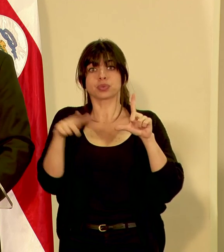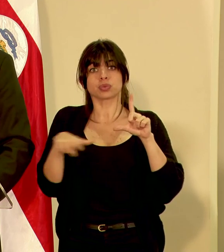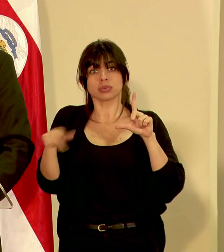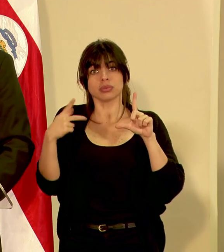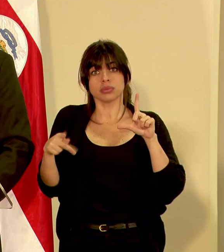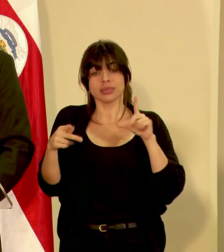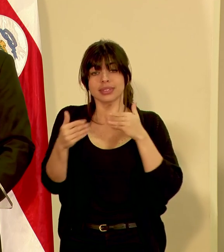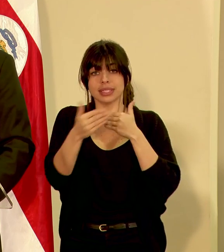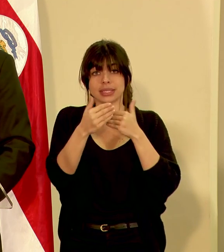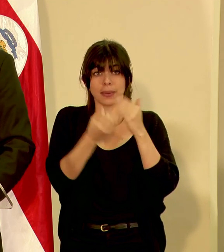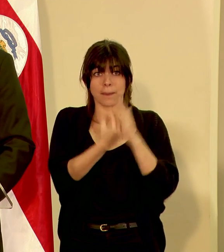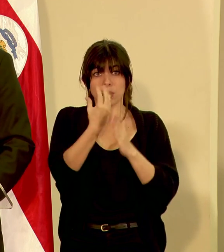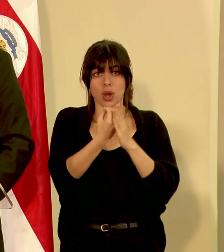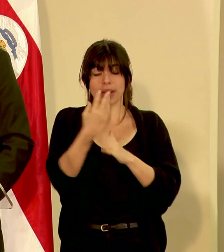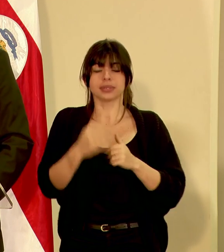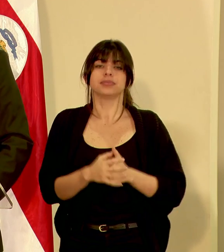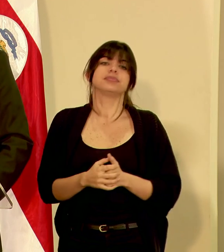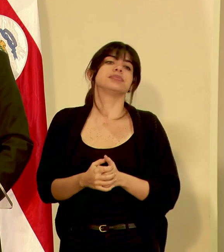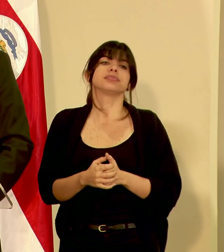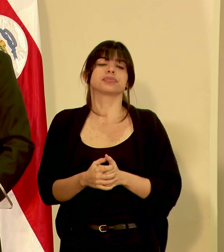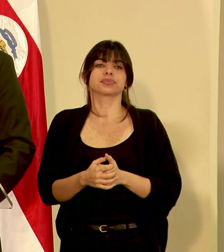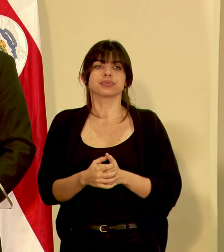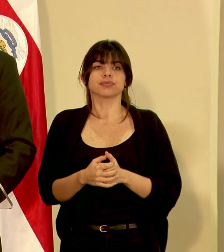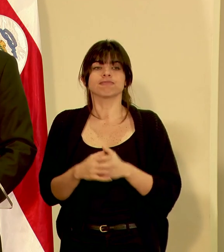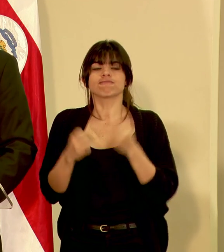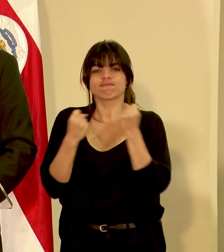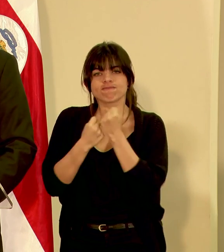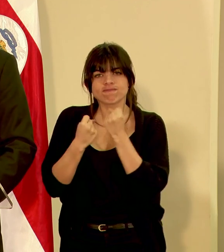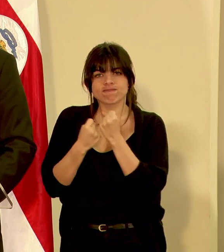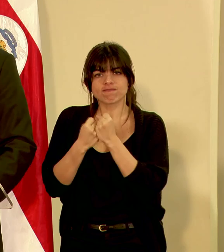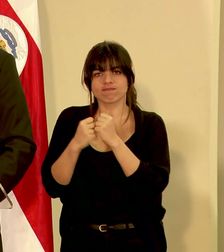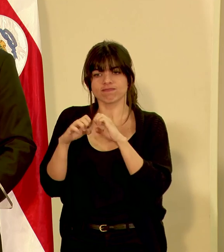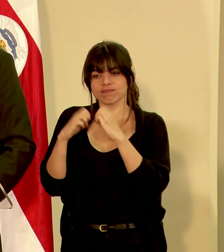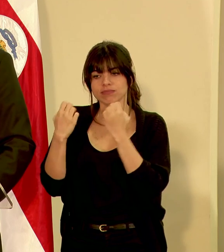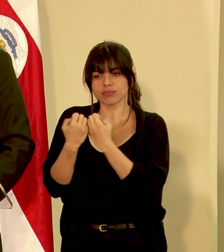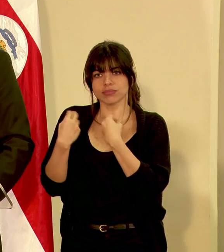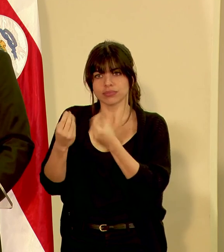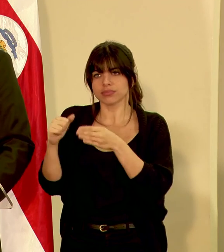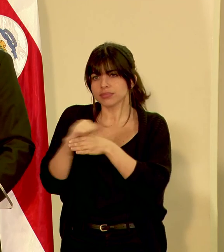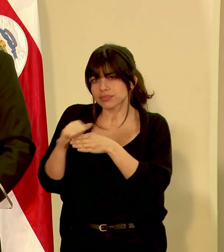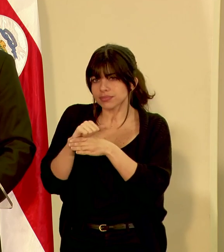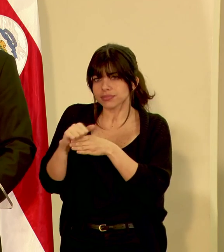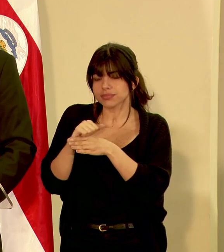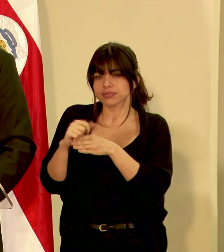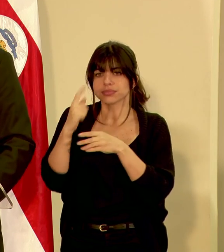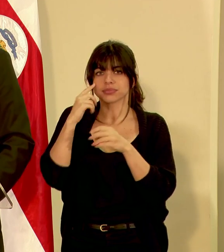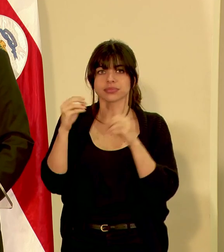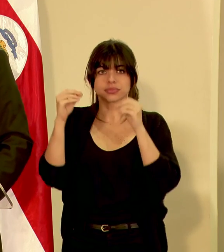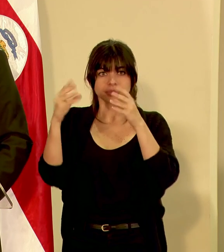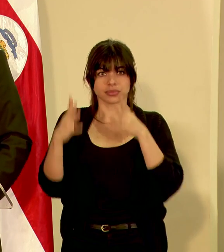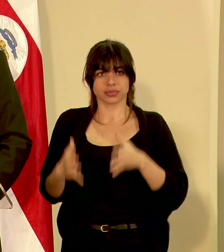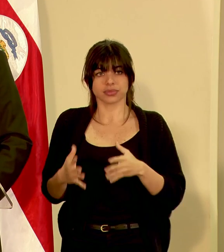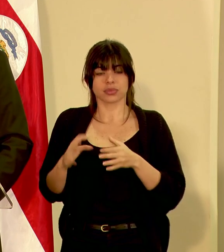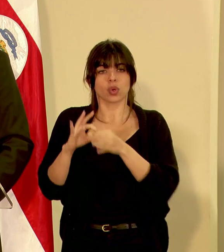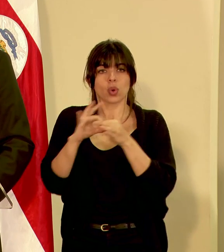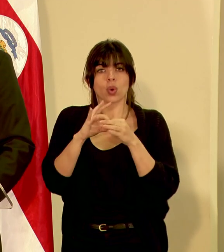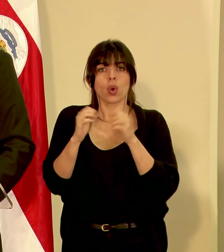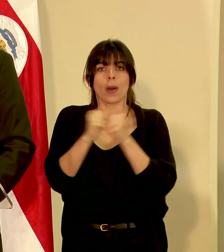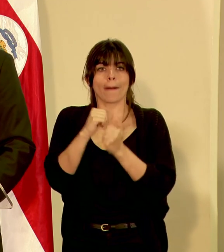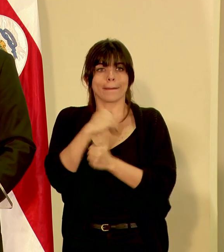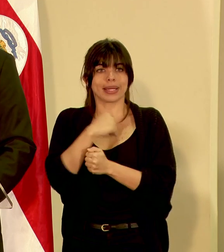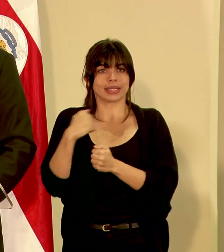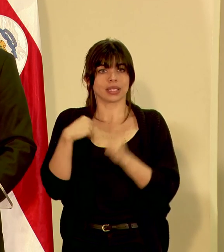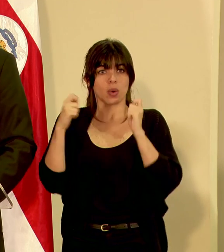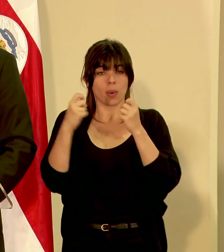partes aledañas al volcán. Hemos reforzado la parte de capacitación para educadores en coordinación con el